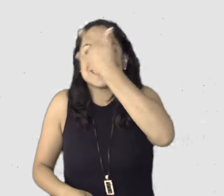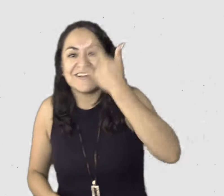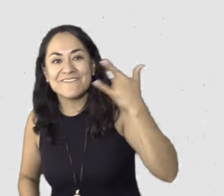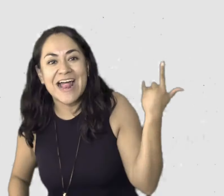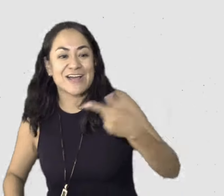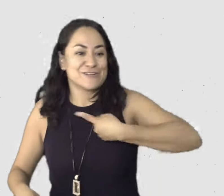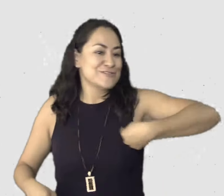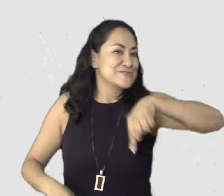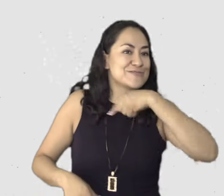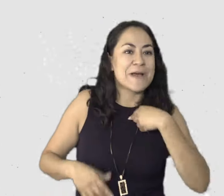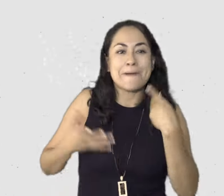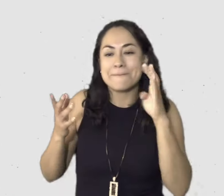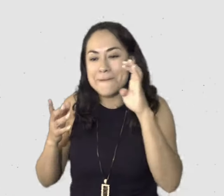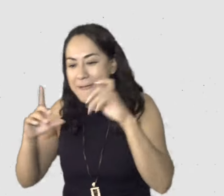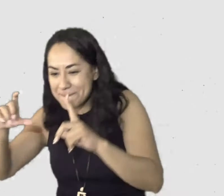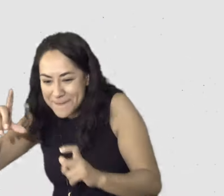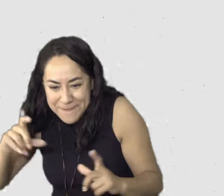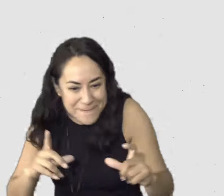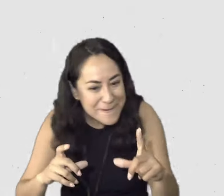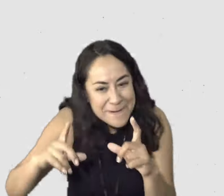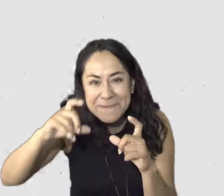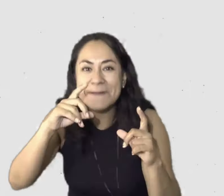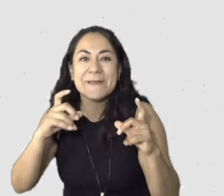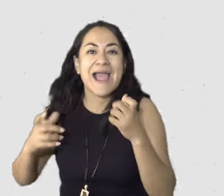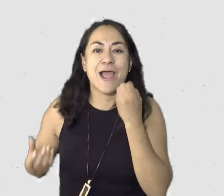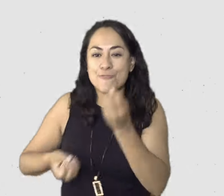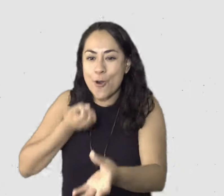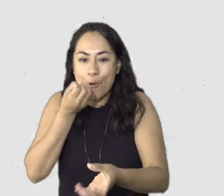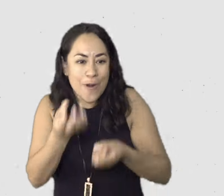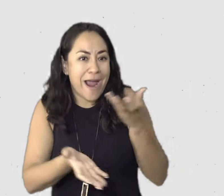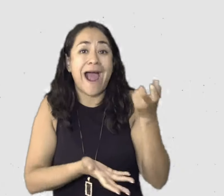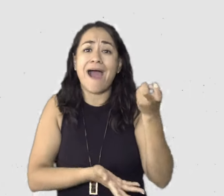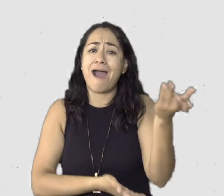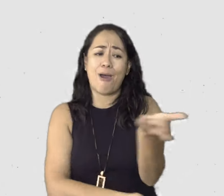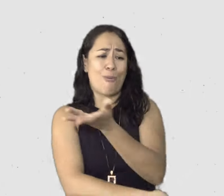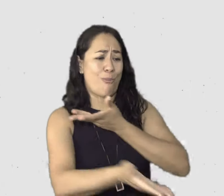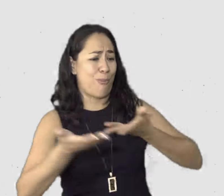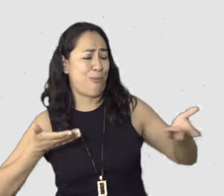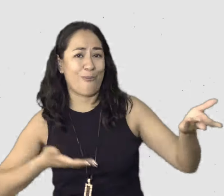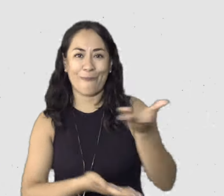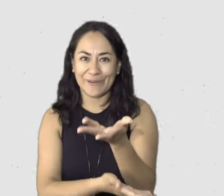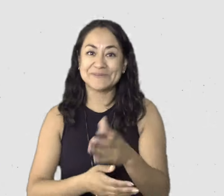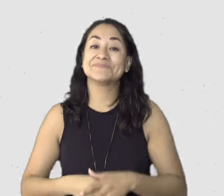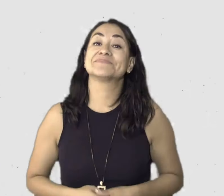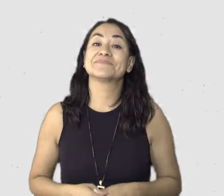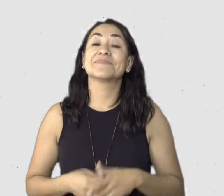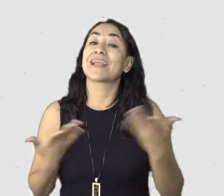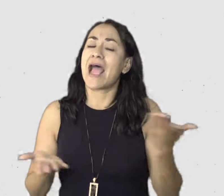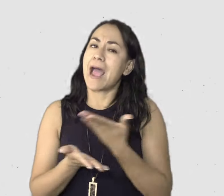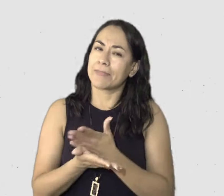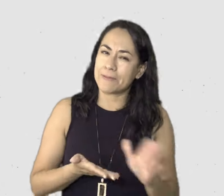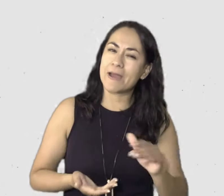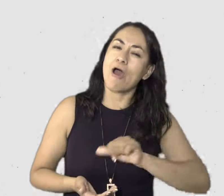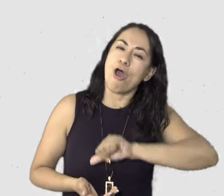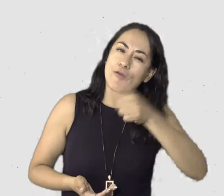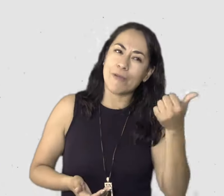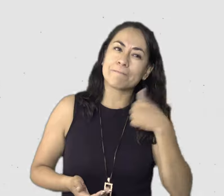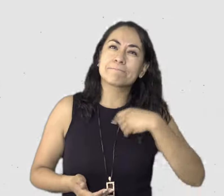existe entre nosotras, ¿no? Y creo que una de las cosas que para mí es bandera y creo que es de los objetivos que tenemos con este espacio en realidad y con este tipo de